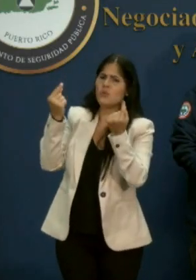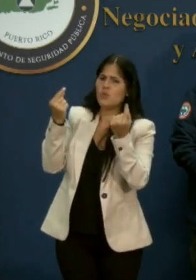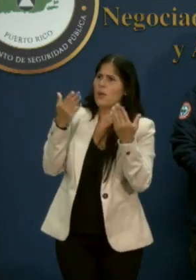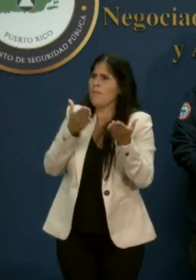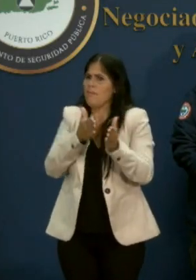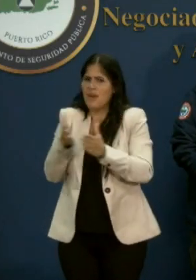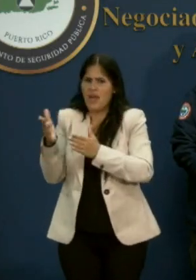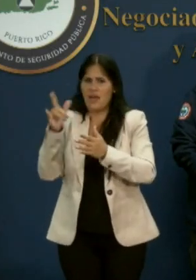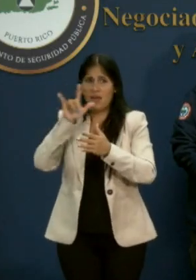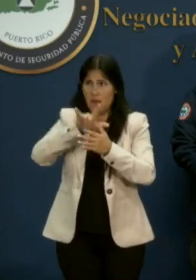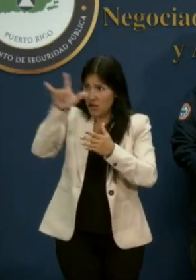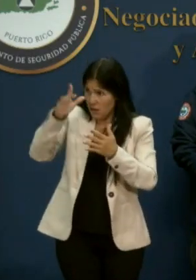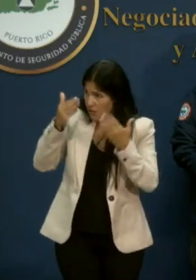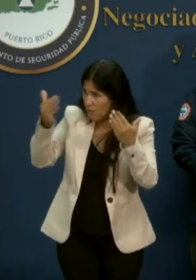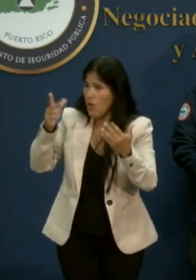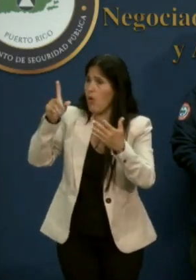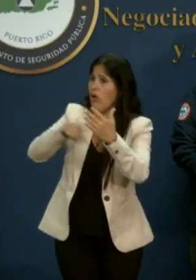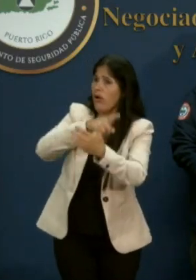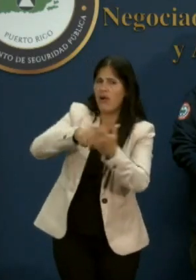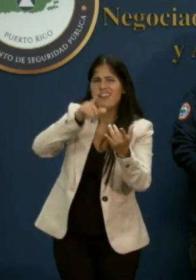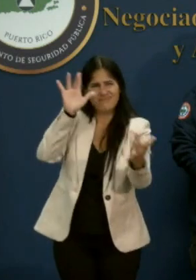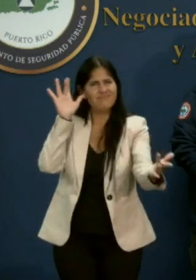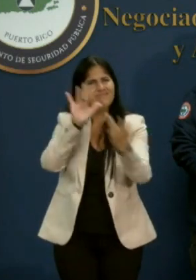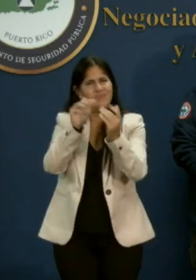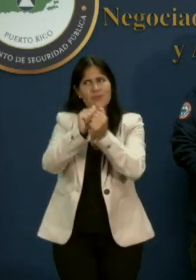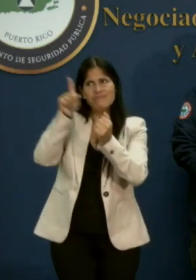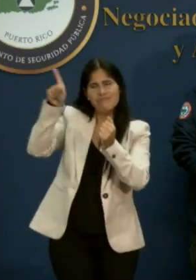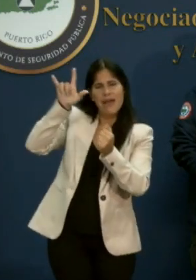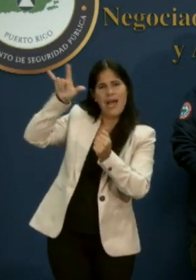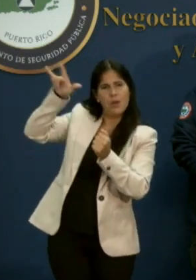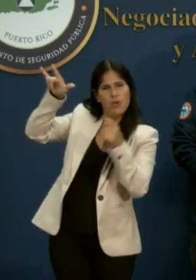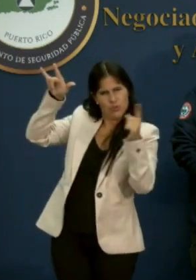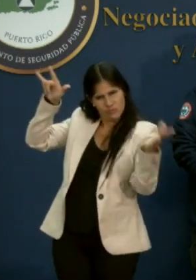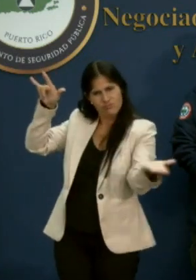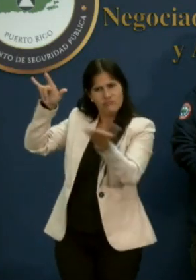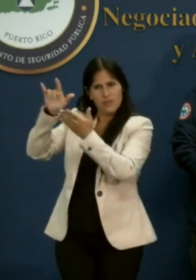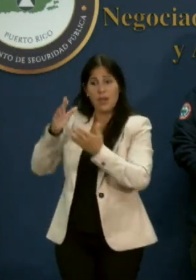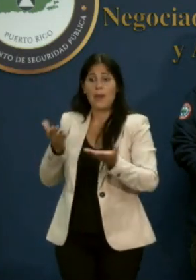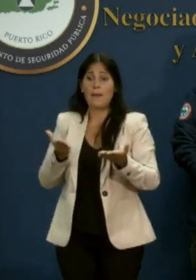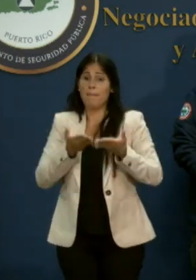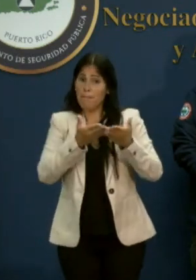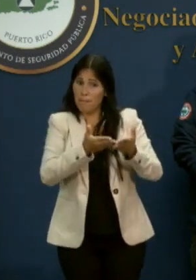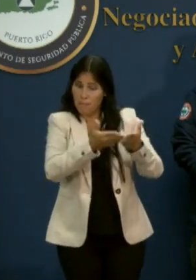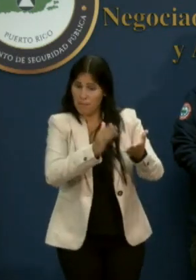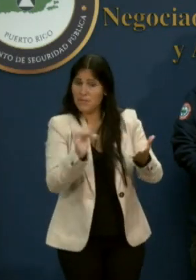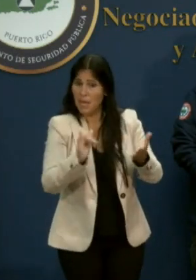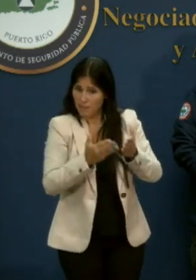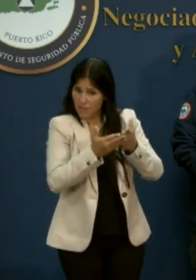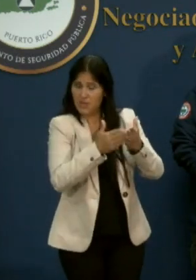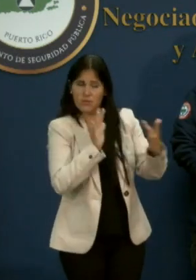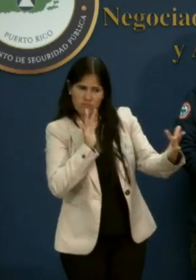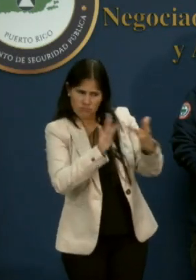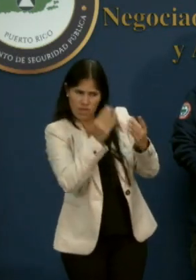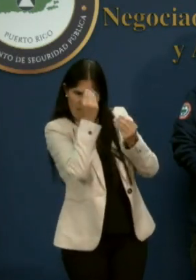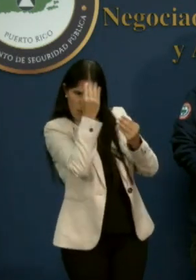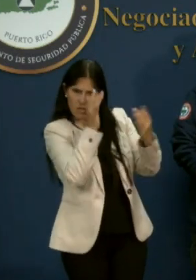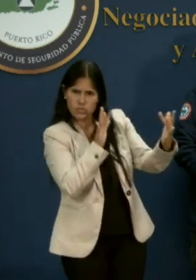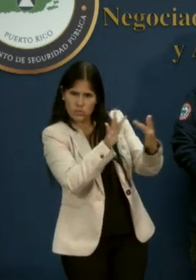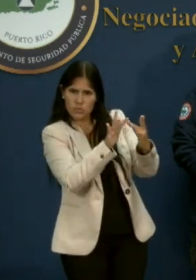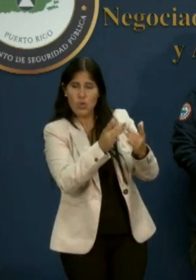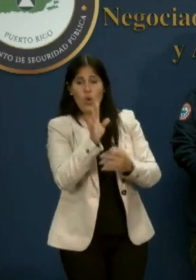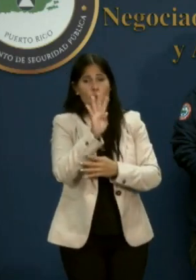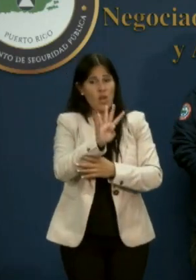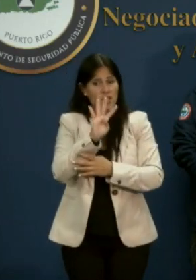antelación. En cuanto a los puertos, desde las 5 y 45 de la mañana, mañana,